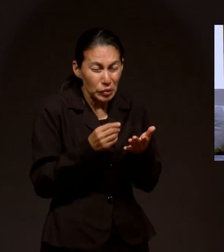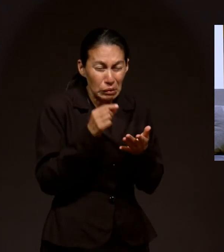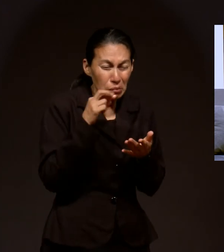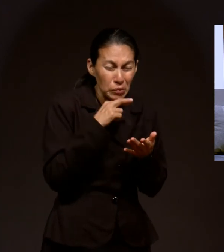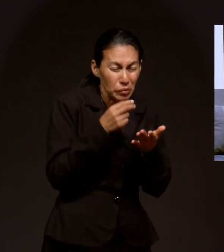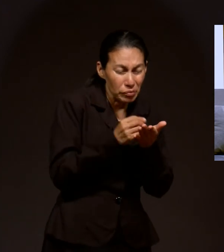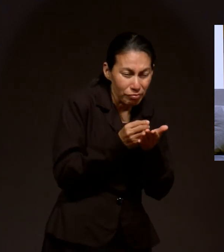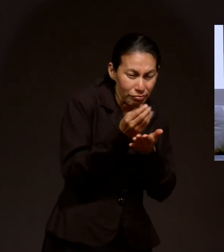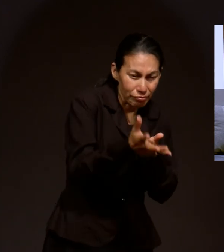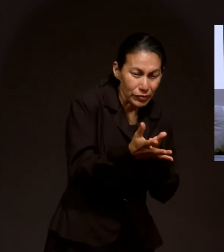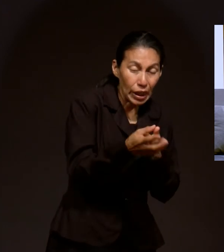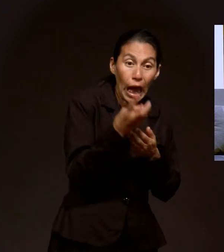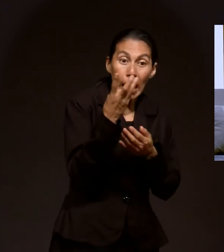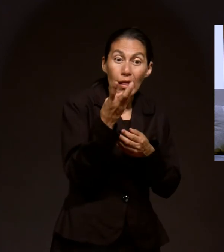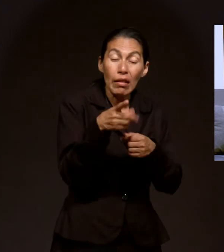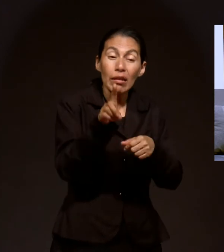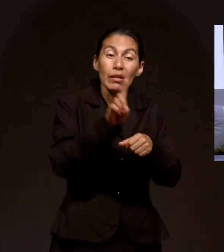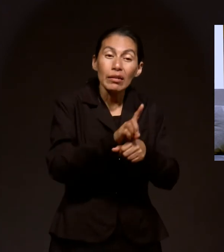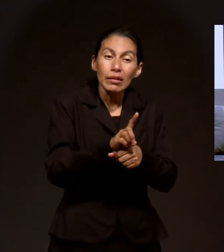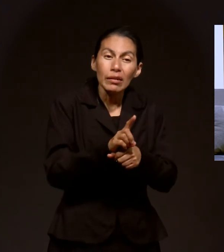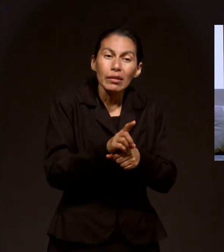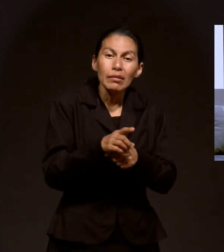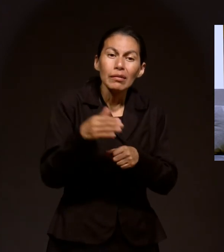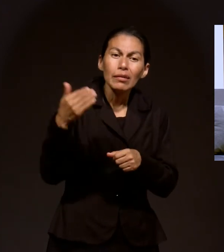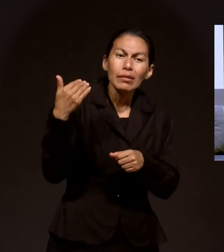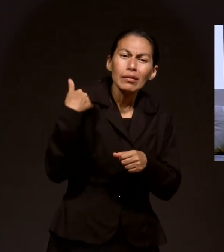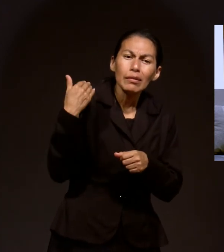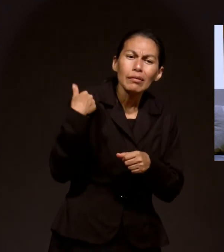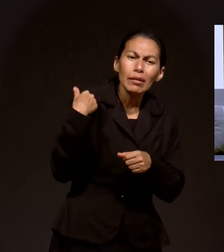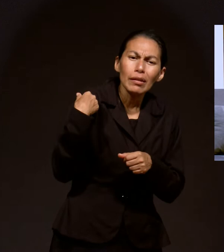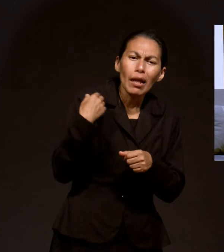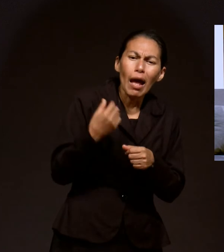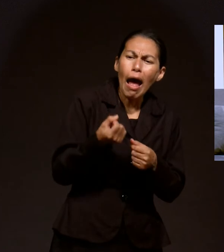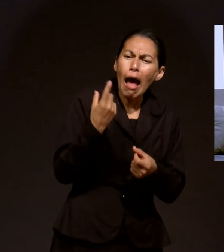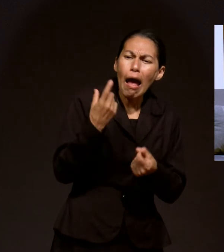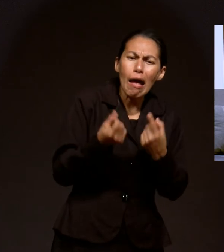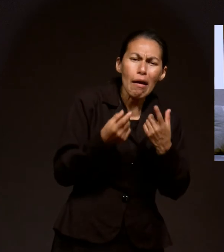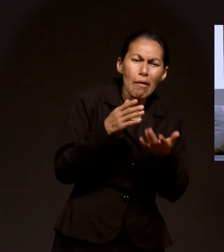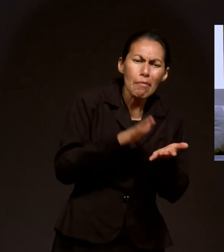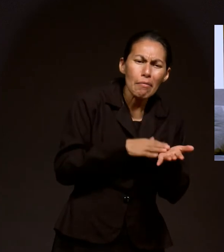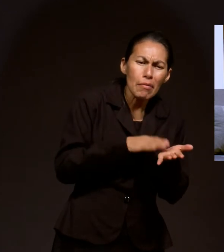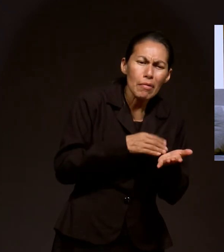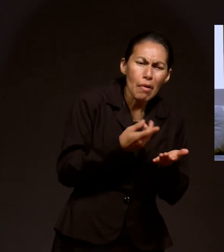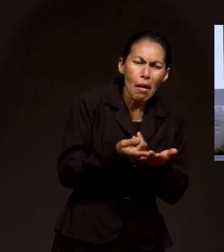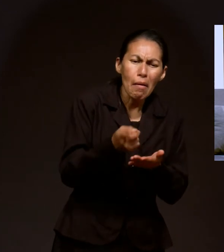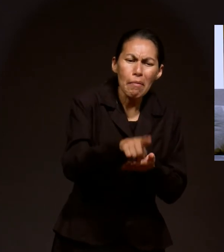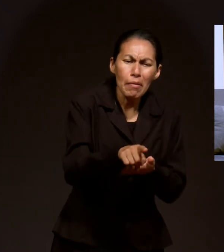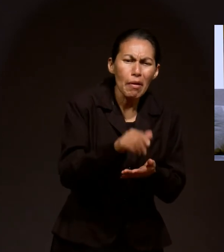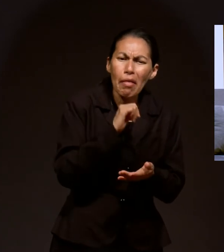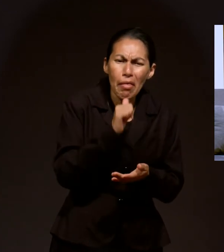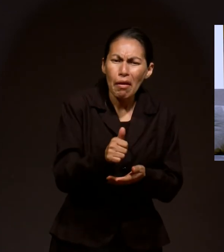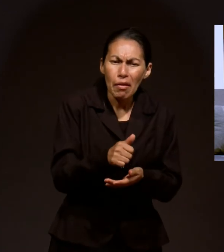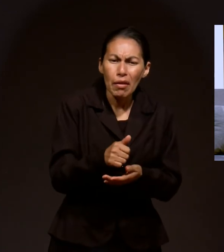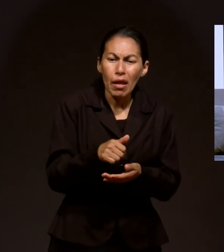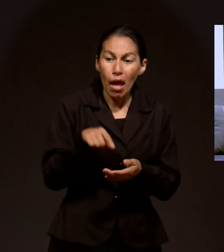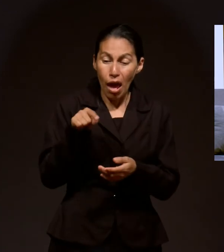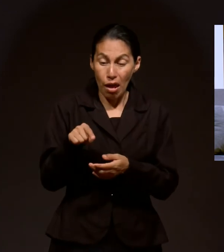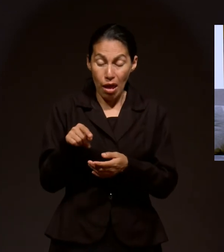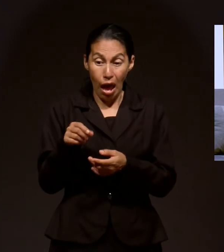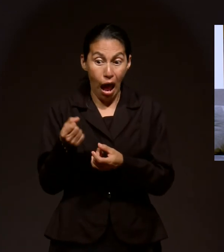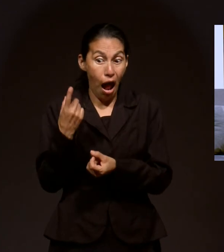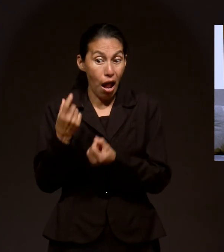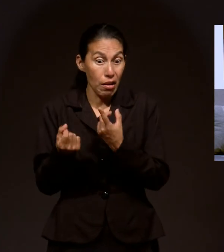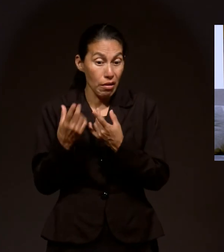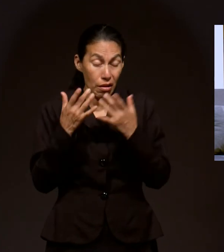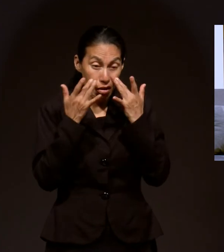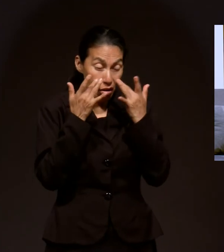días me llaman de la universidad para decirme, Adrián, mira, aquí nadie manda papeles a esta fecha. Renunció alguien y tus papeles están